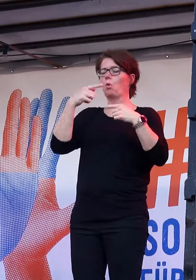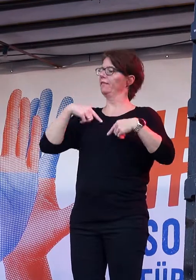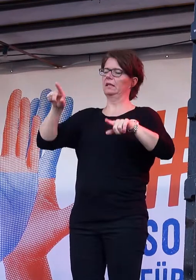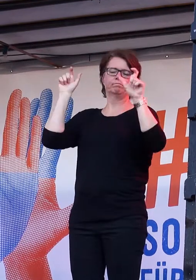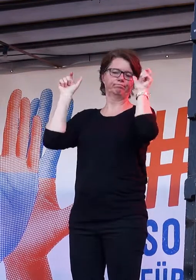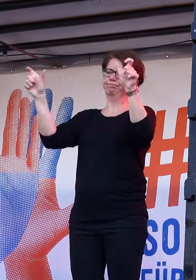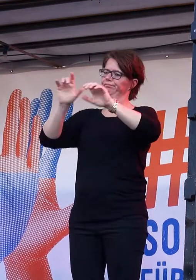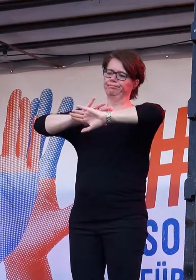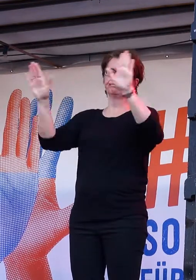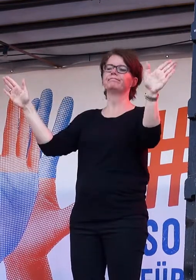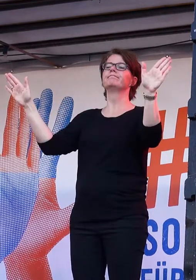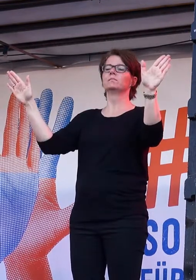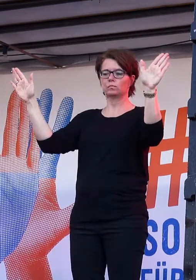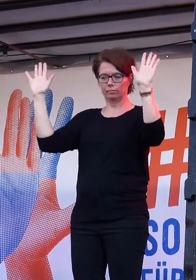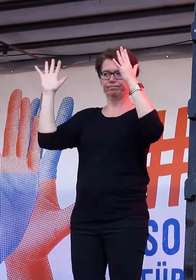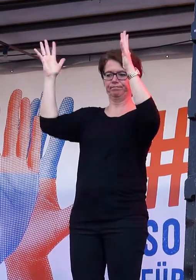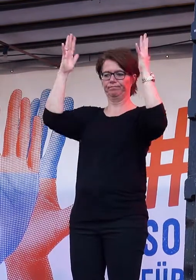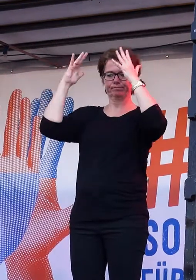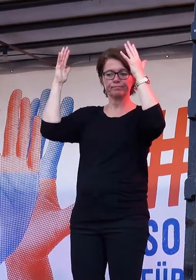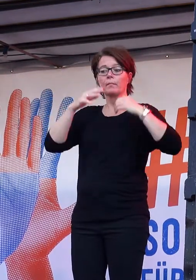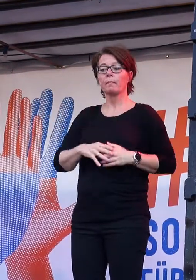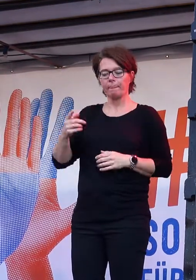uns. Berlin ist unteilbar.